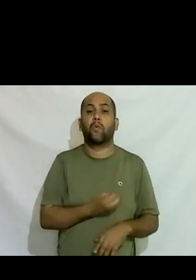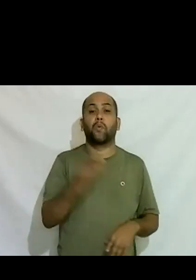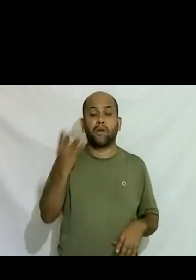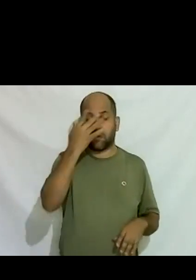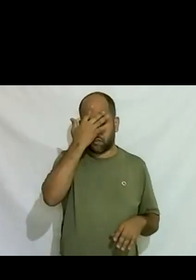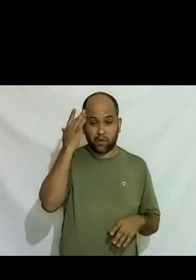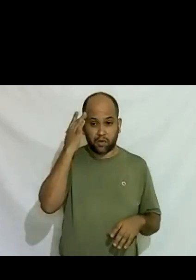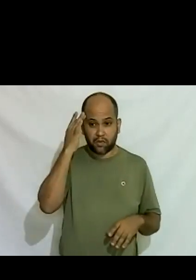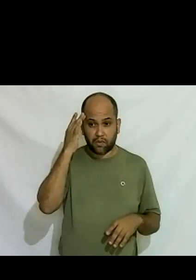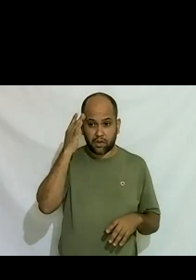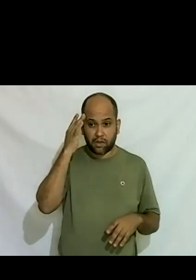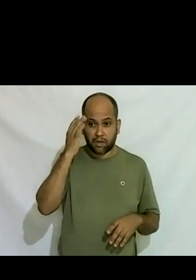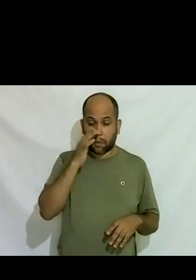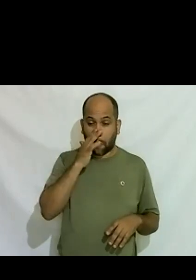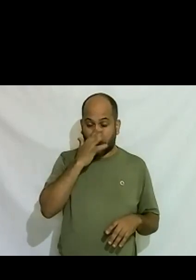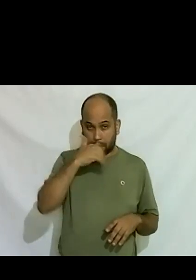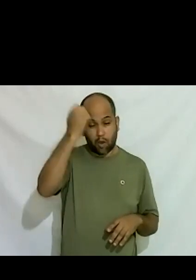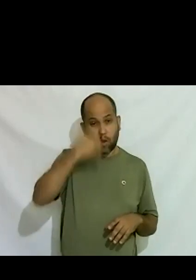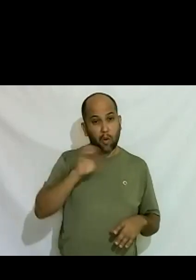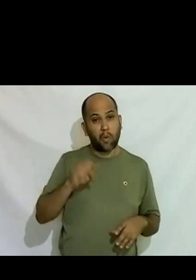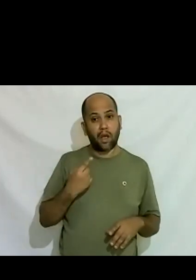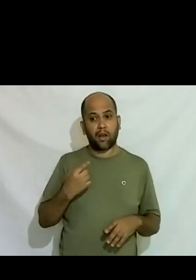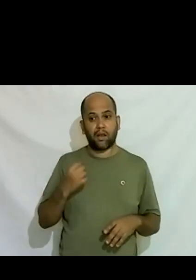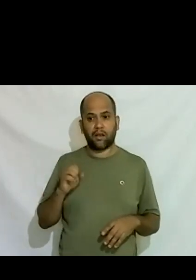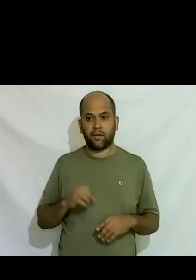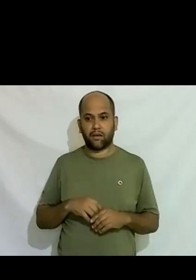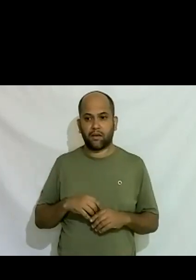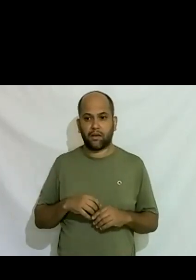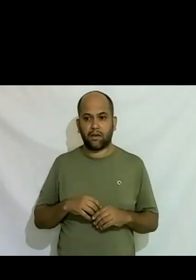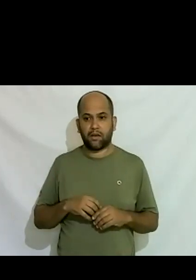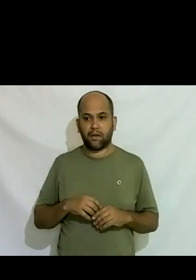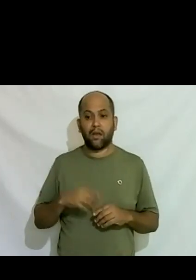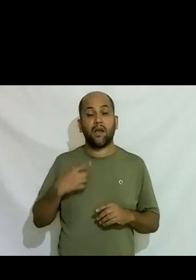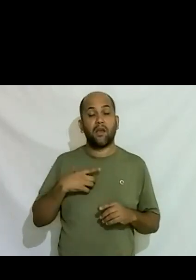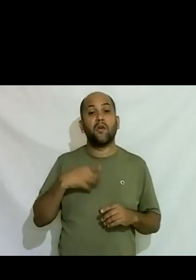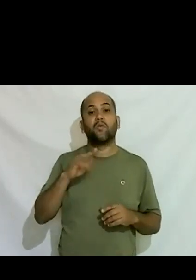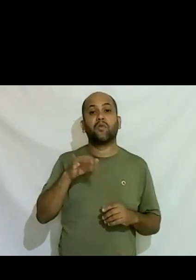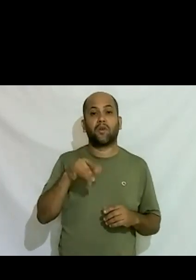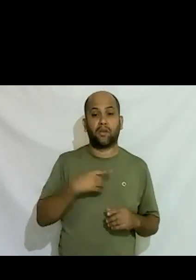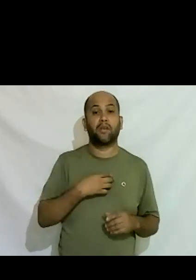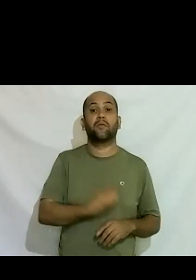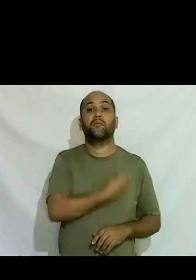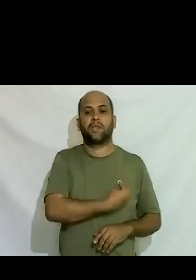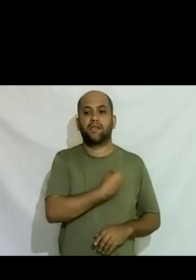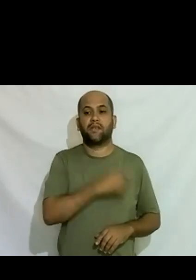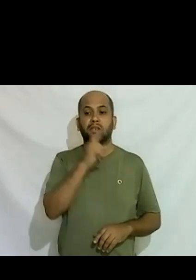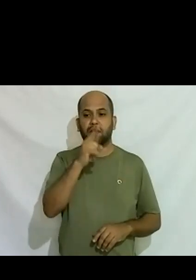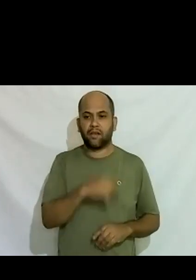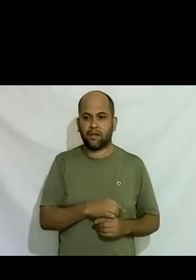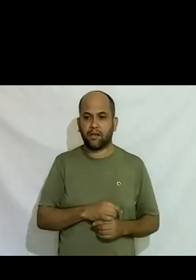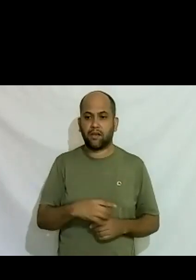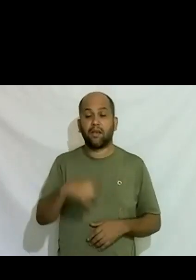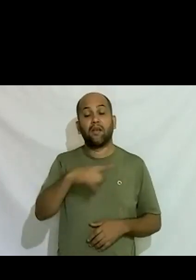são eu era eu posso falar porque eu fui um cavalo de troia eu estive lá eu tive todos os